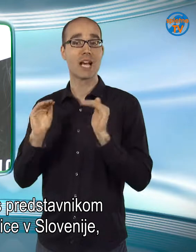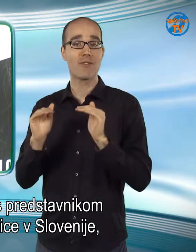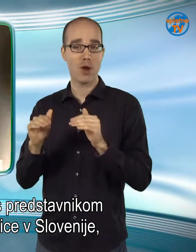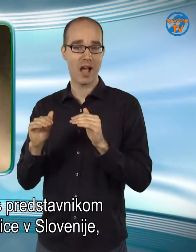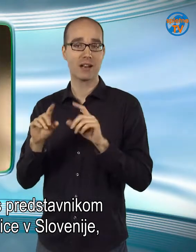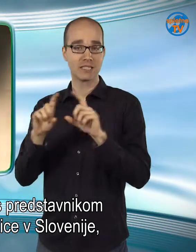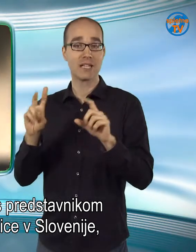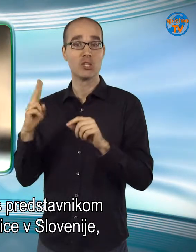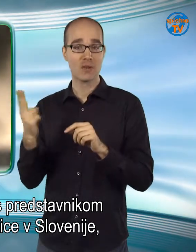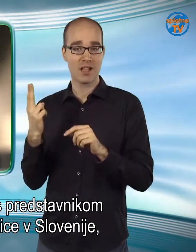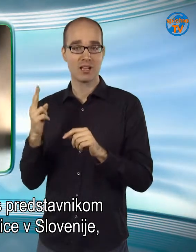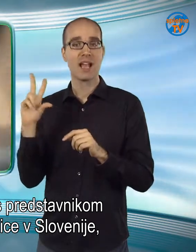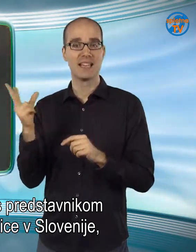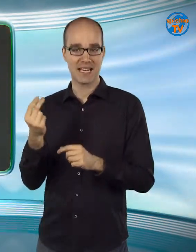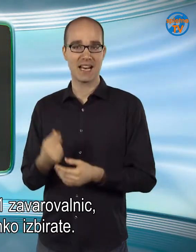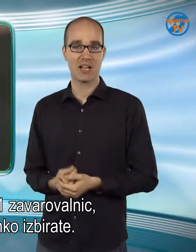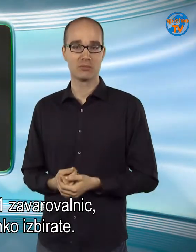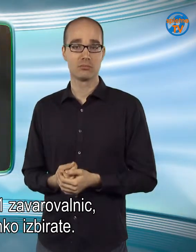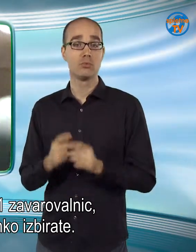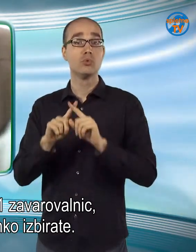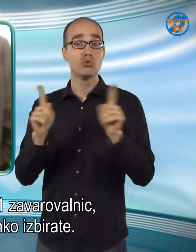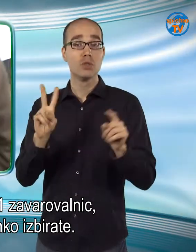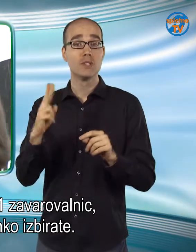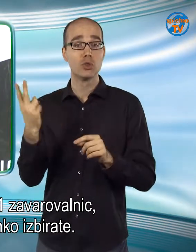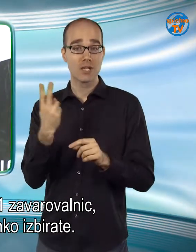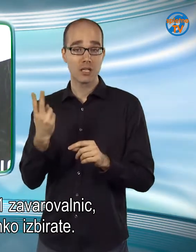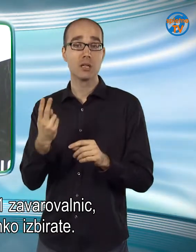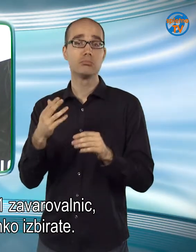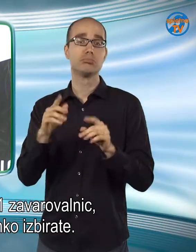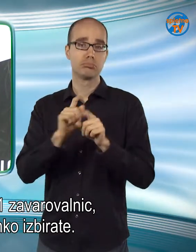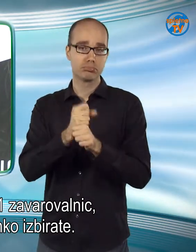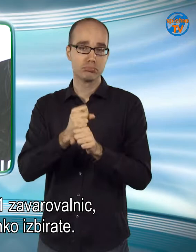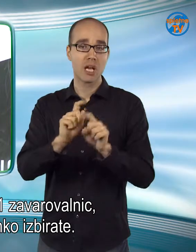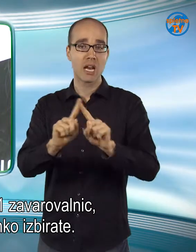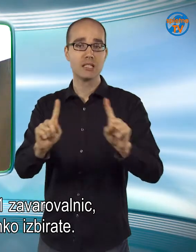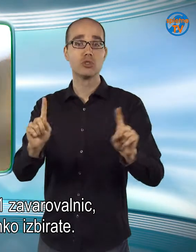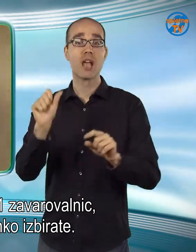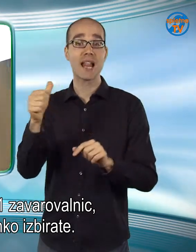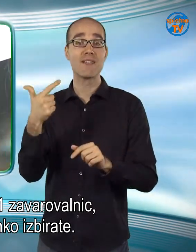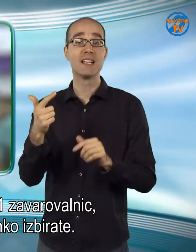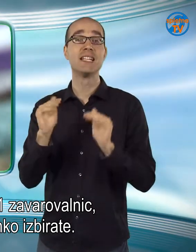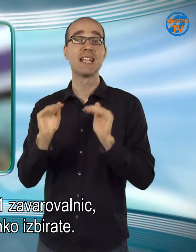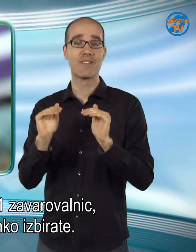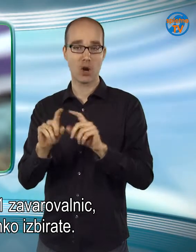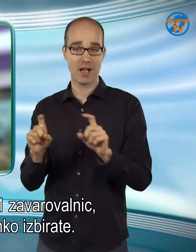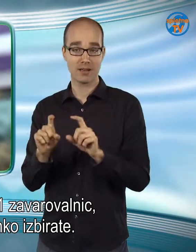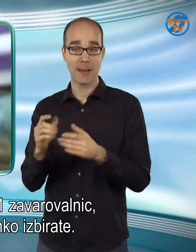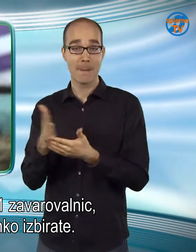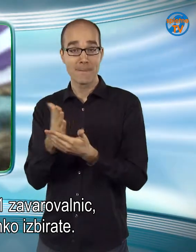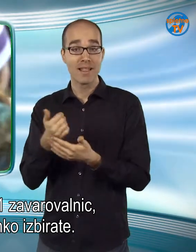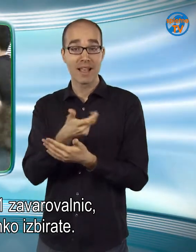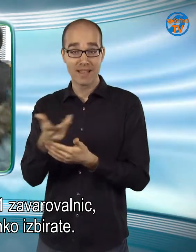zavarovalnice v naši državi, kjer sicer lahko izbirate še med 21 drugimi zavarovalnicami.